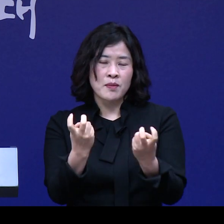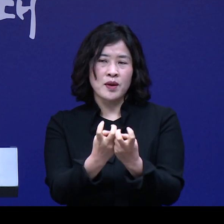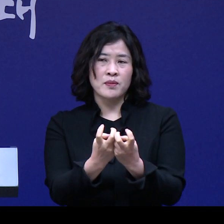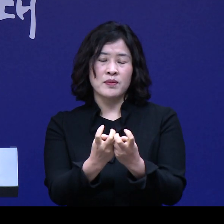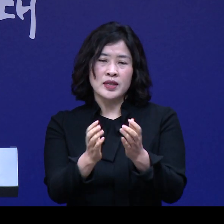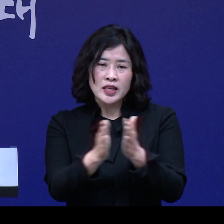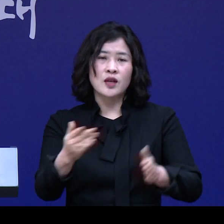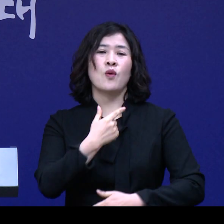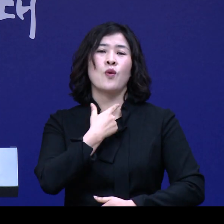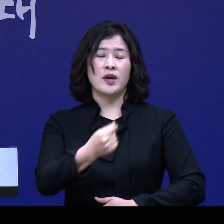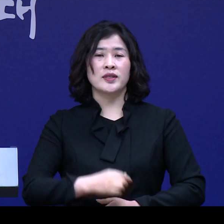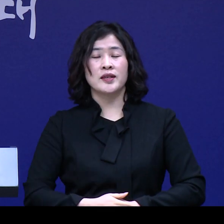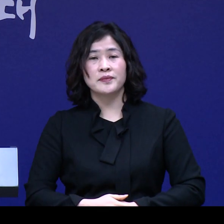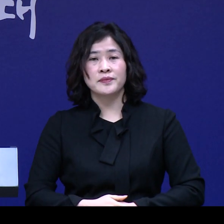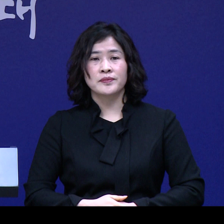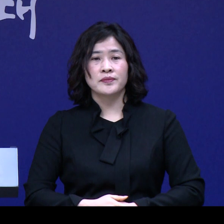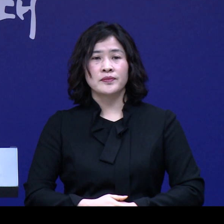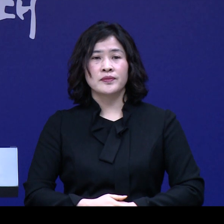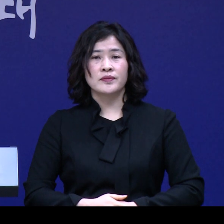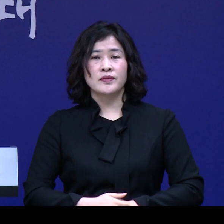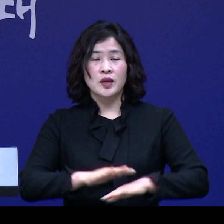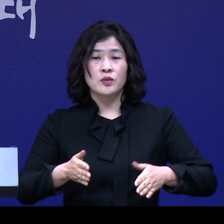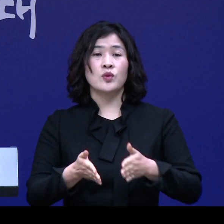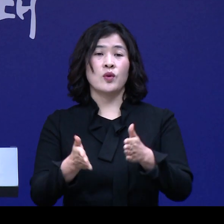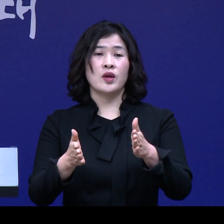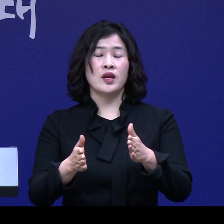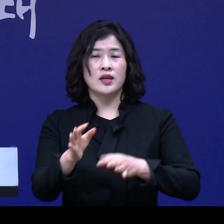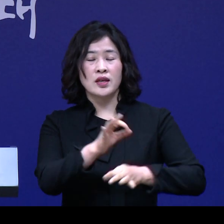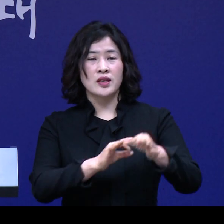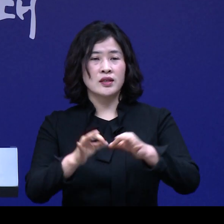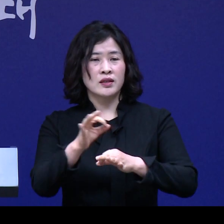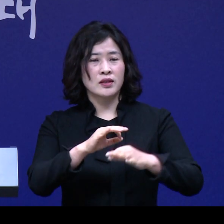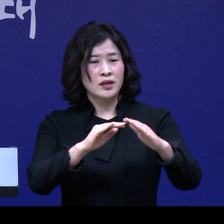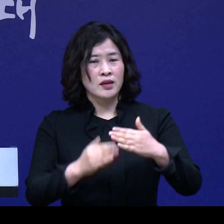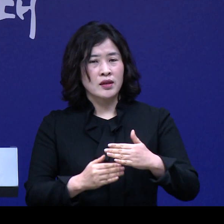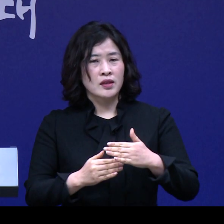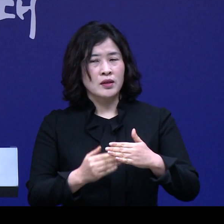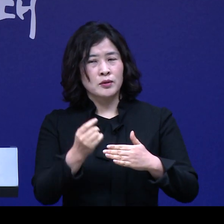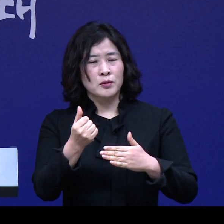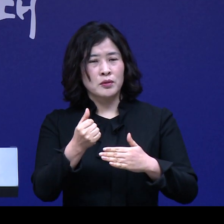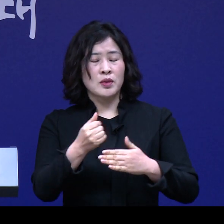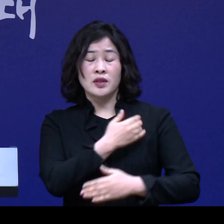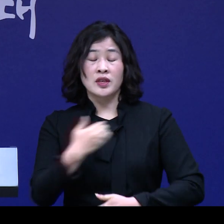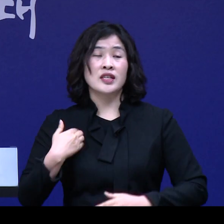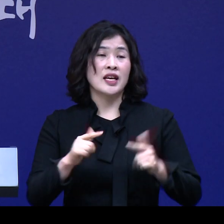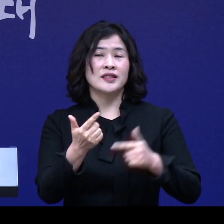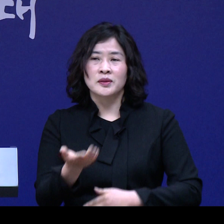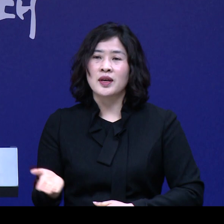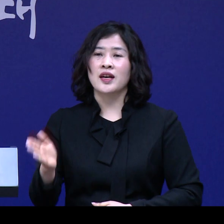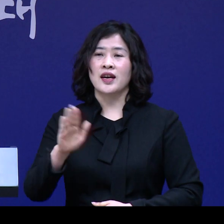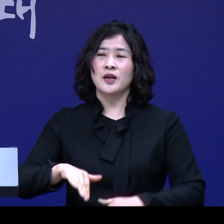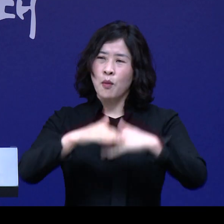시행하고자 합니다. 우리 도의 재정 상황이 빠듯한 형편이기나 합니다만